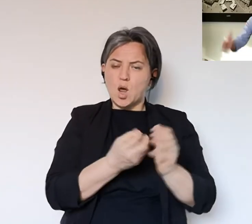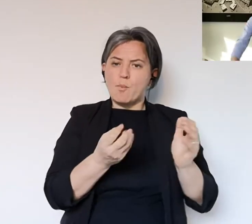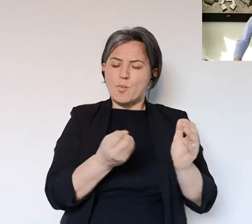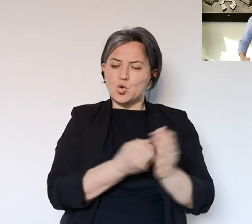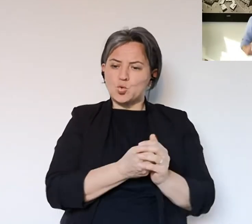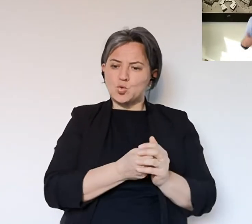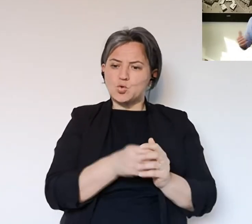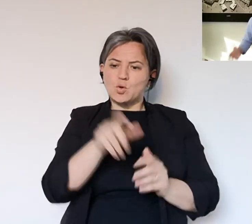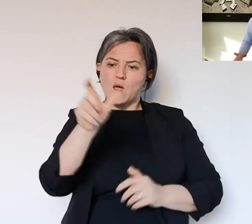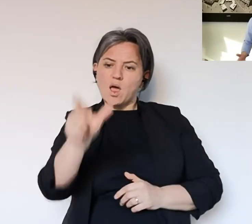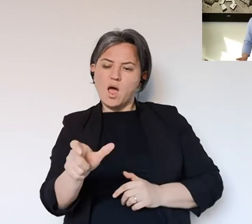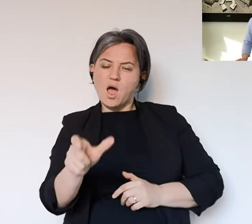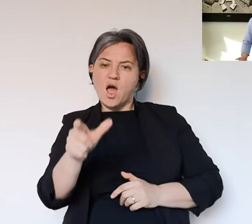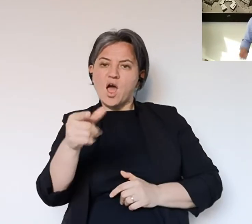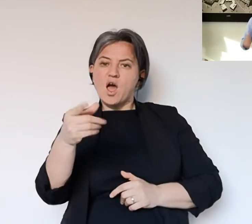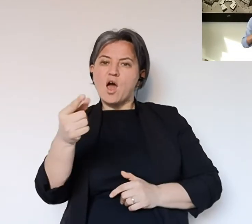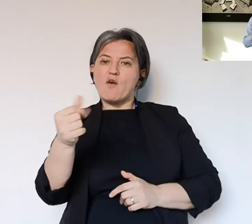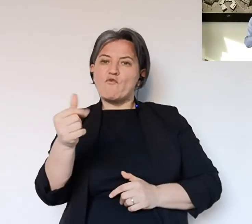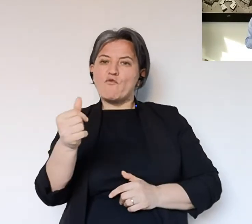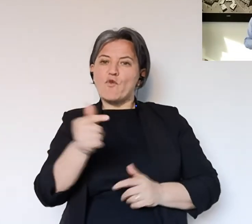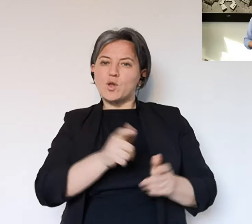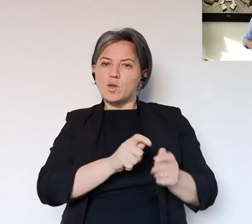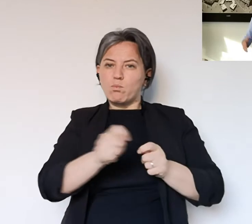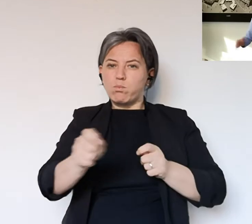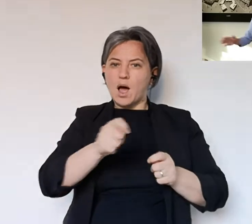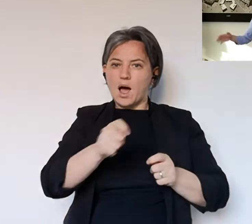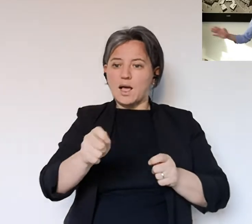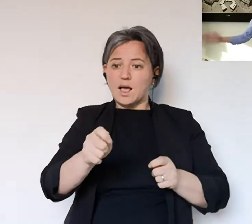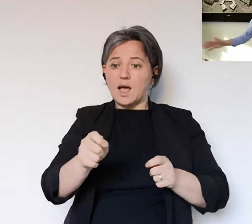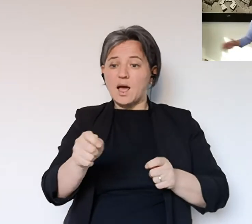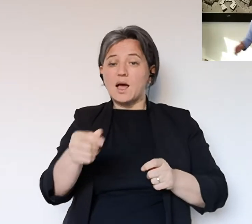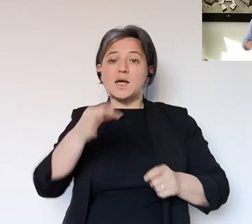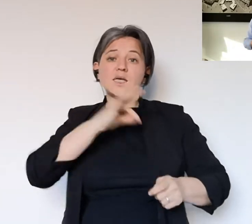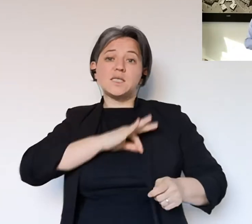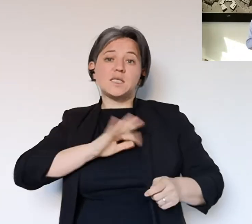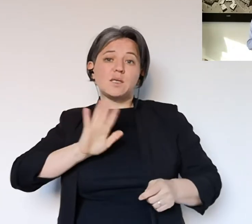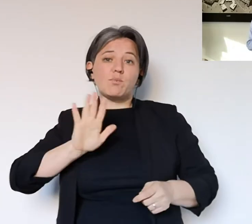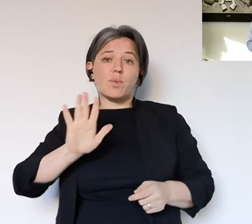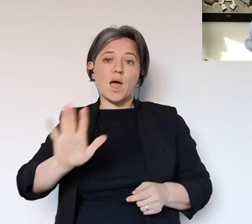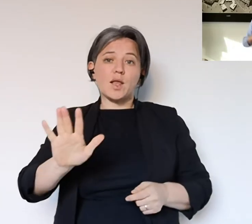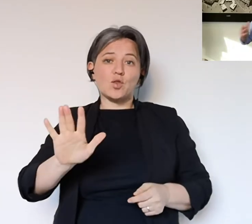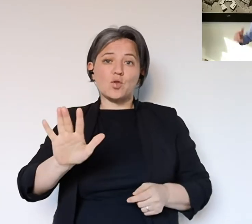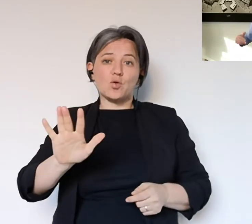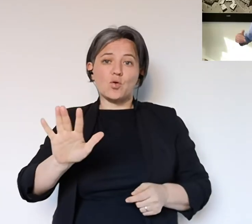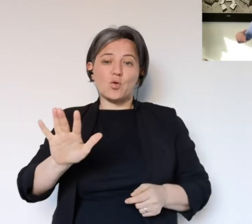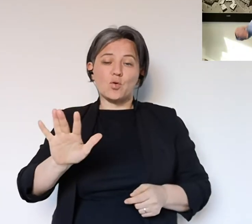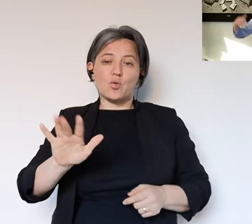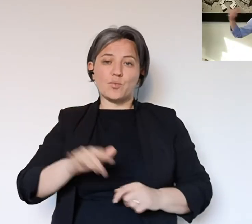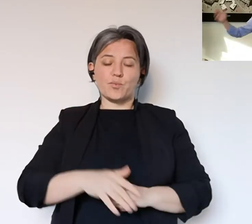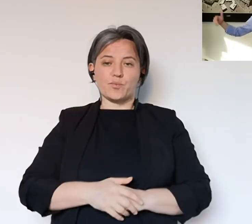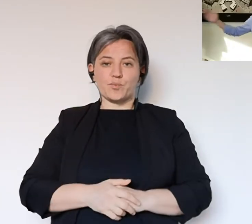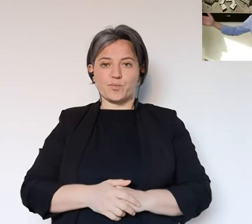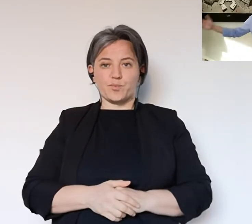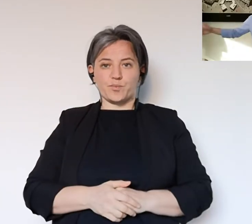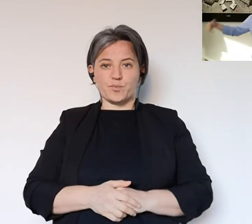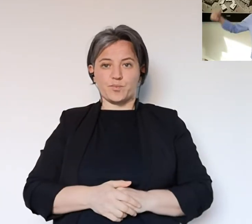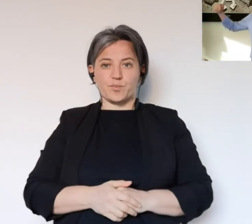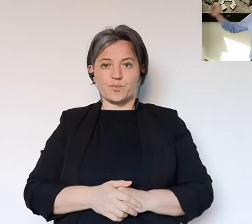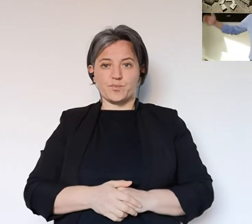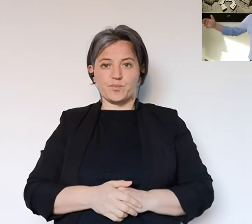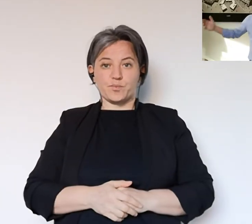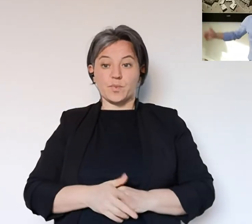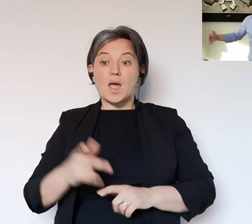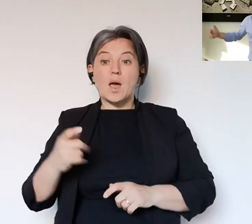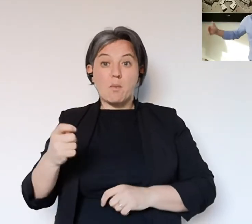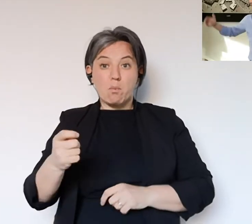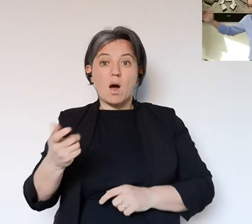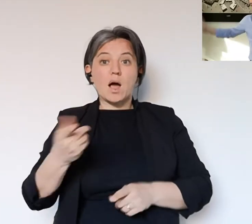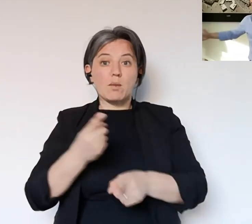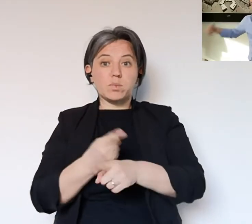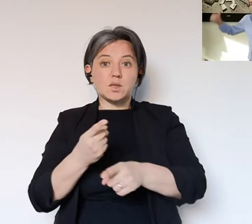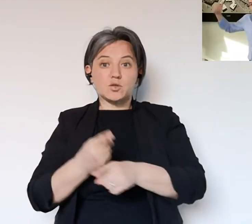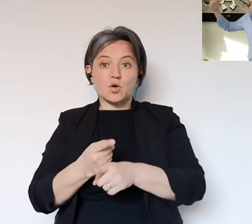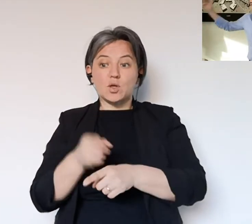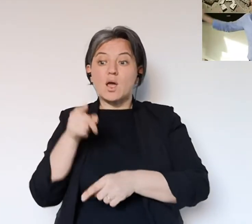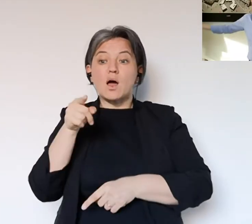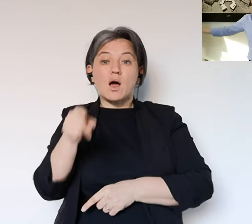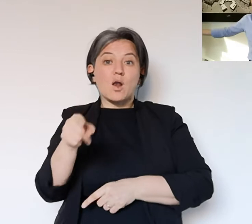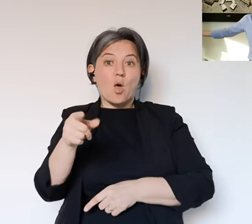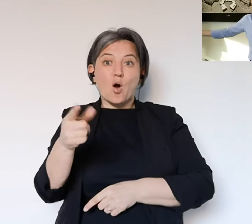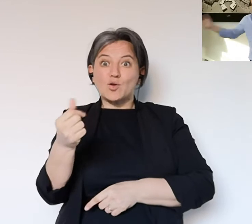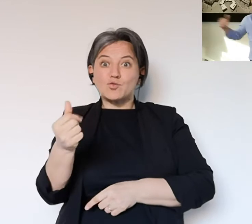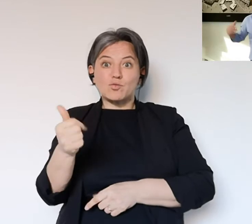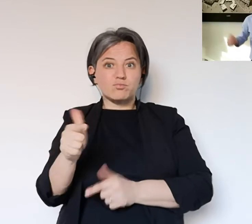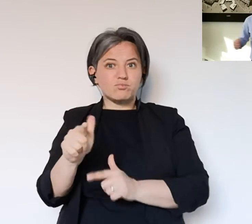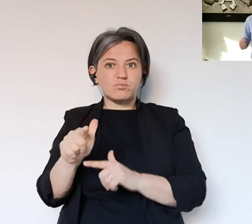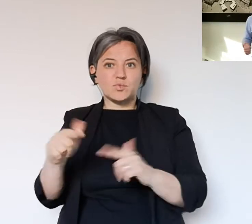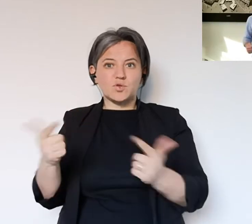compreso la parte produttiva. Avere le risorse per pagare i fornitori significa pagare lo stipendio di persone che lavorano